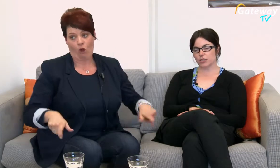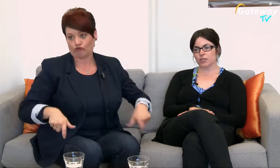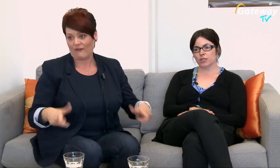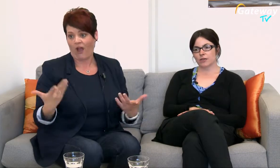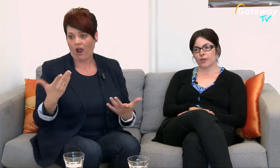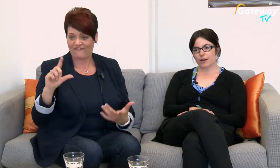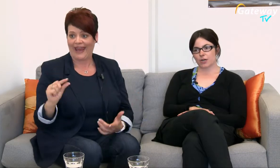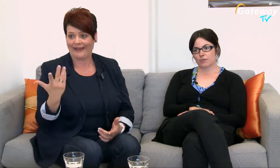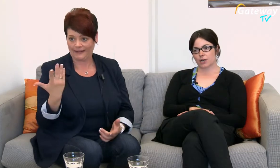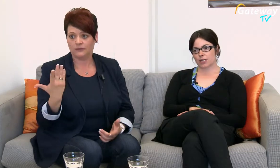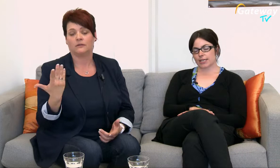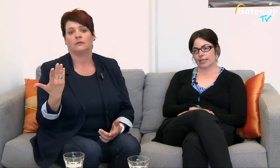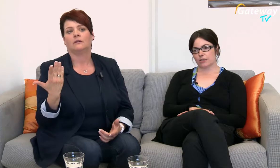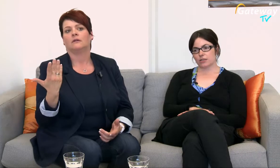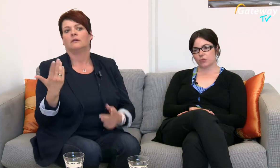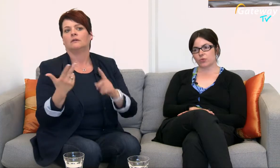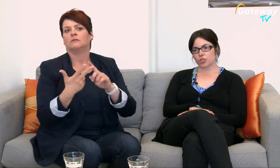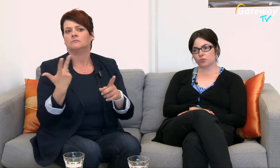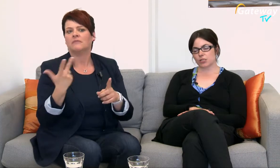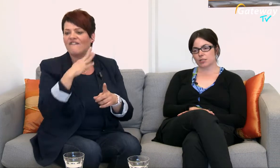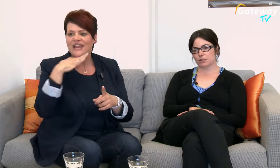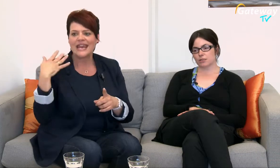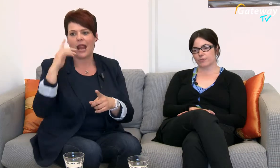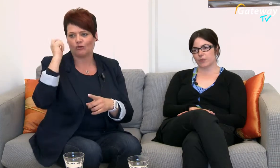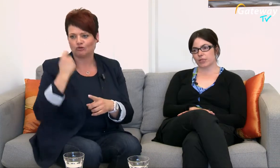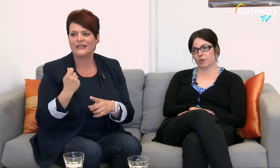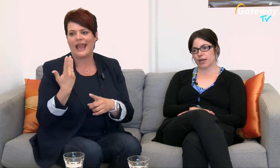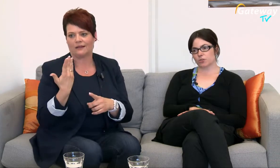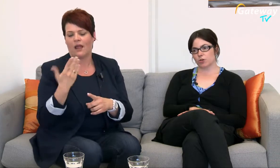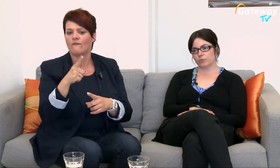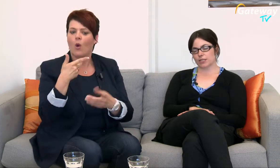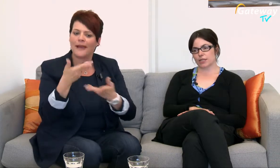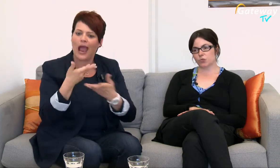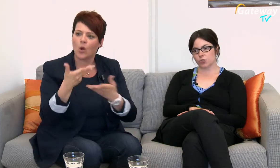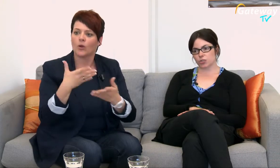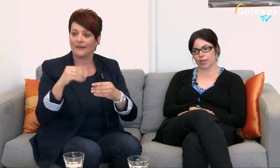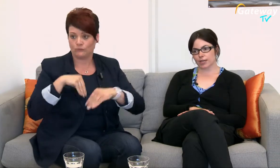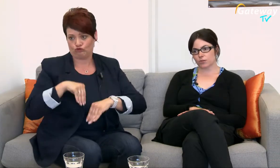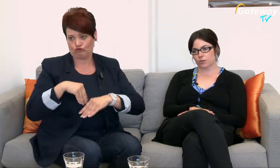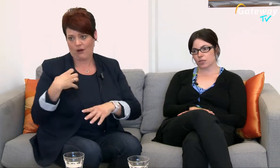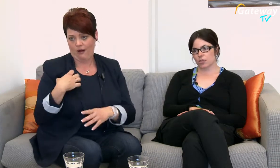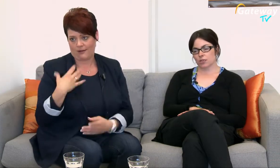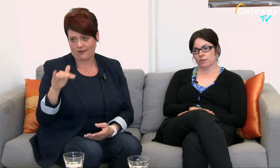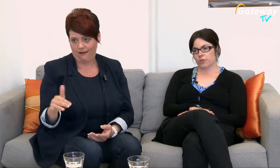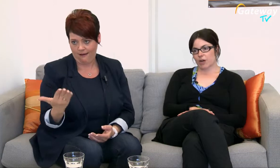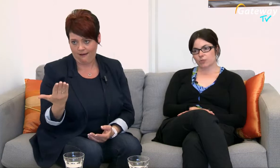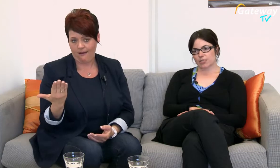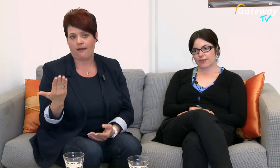Wir haben aber dagegen viele Studierende, die in die Beratung kommen mit einer psychischen Erkrankung Wie beispielsweise